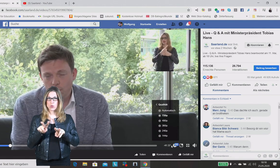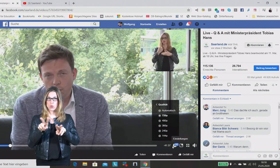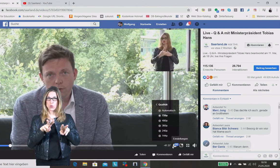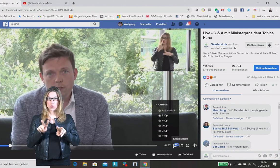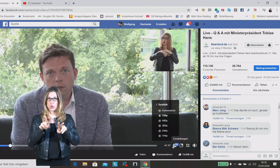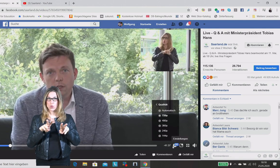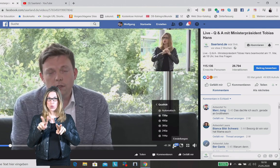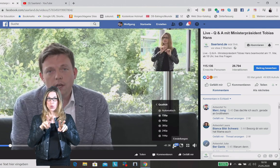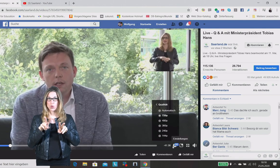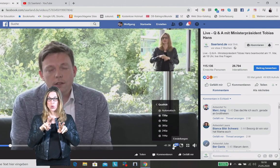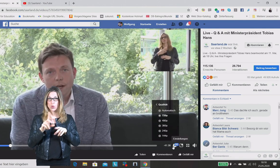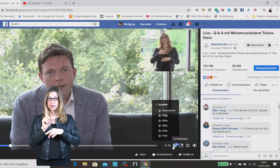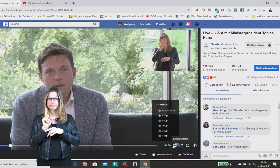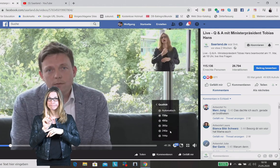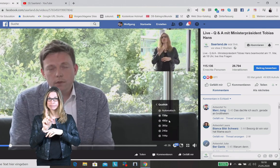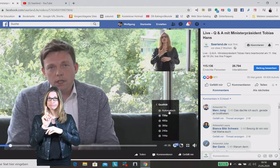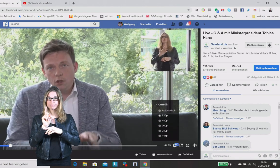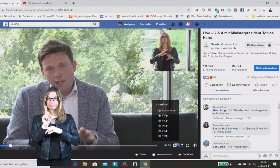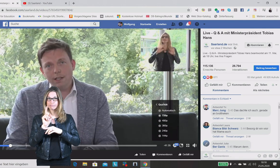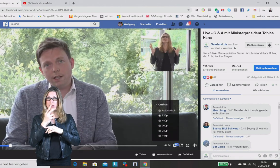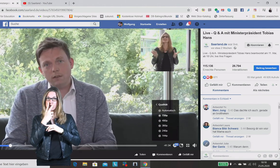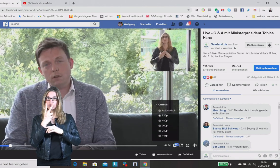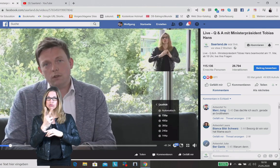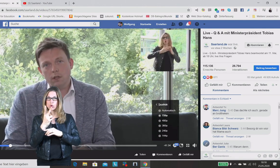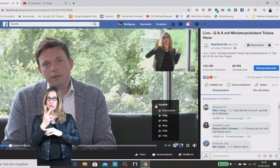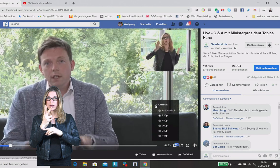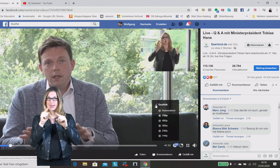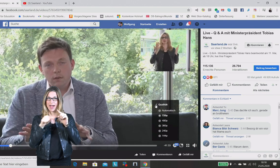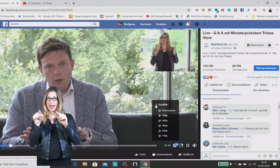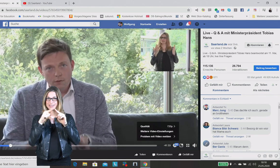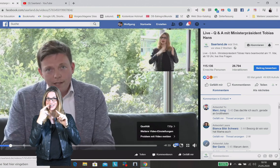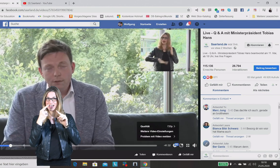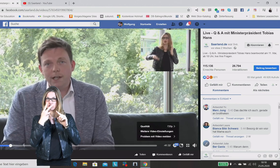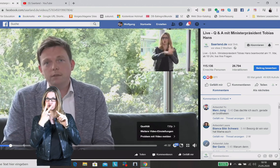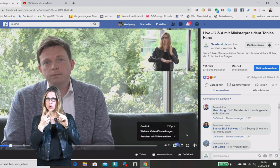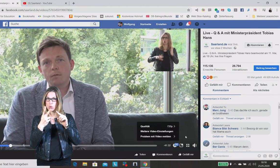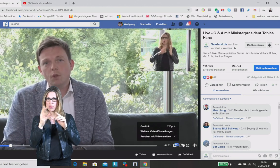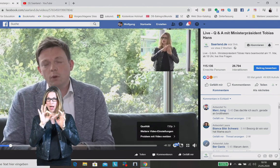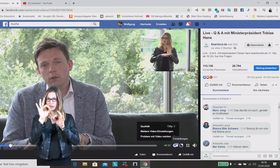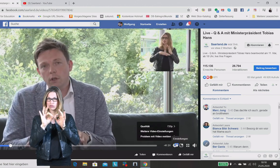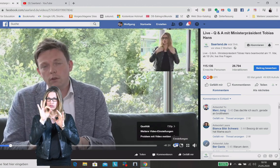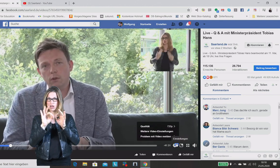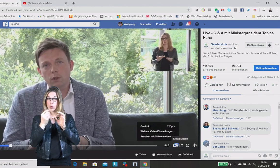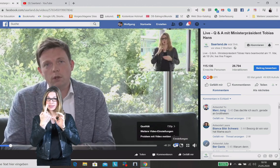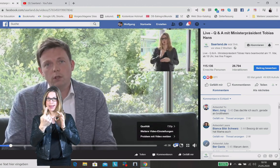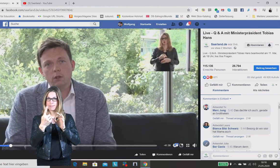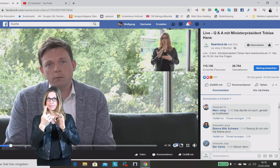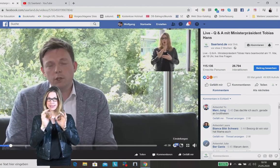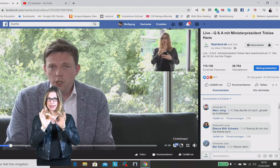Zahnrad sehen, ist die höchste Qualitätsstufe gegeben. Dann können Sie das nochmals hier wegdrücken und